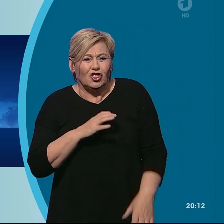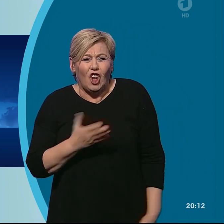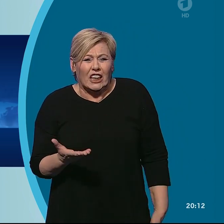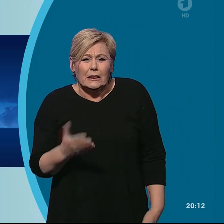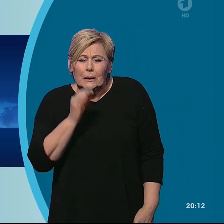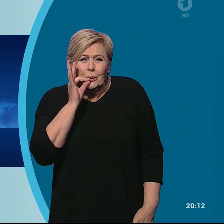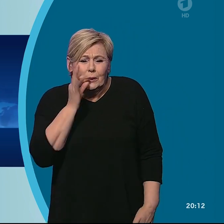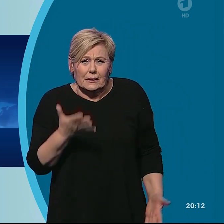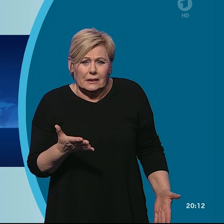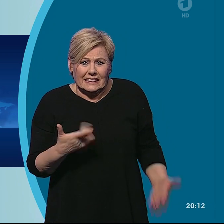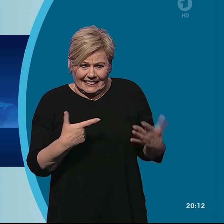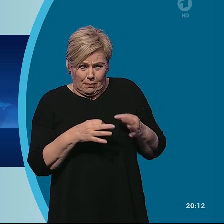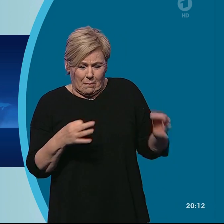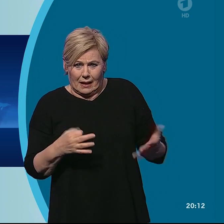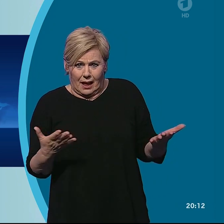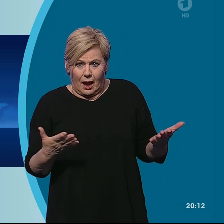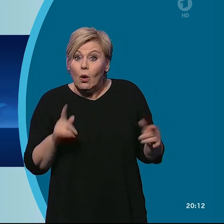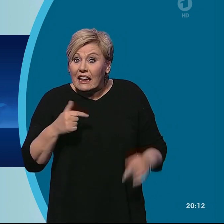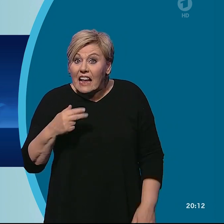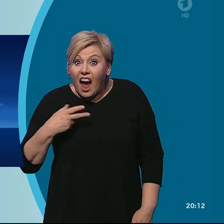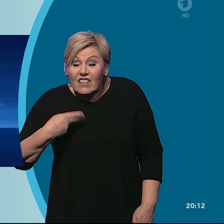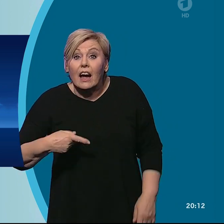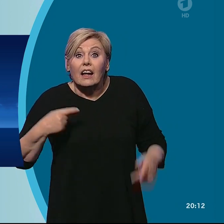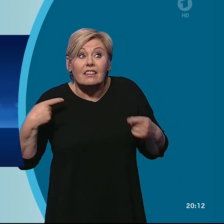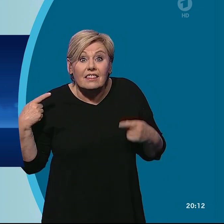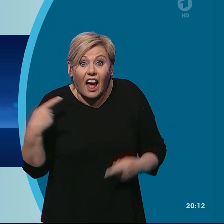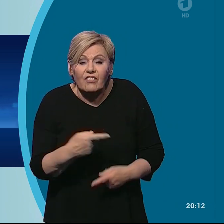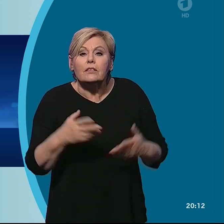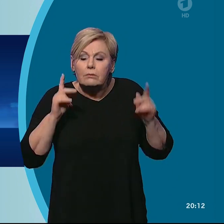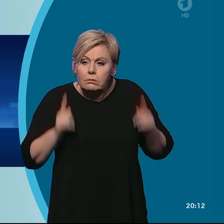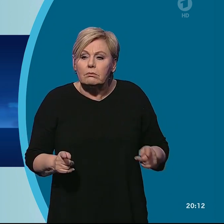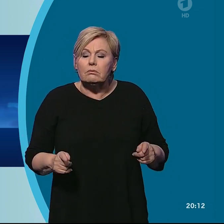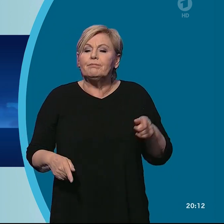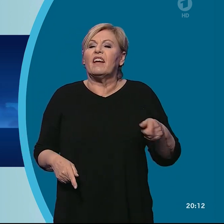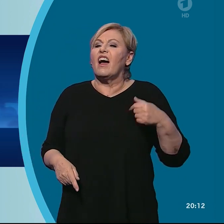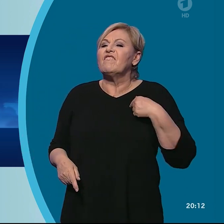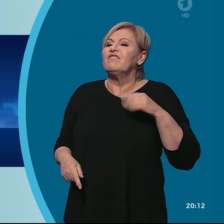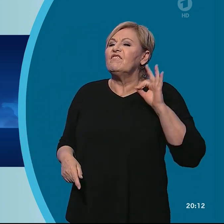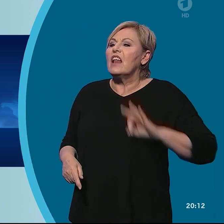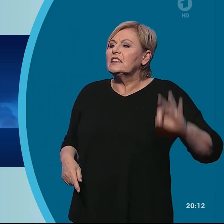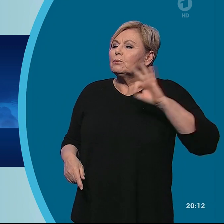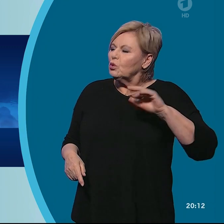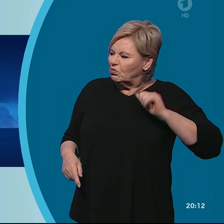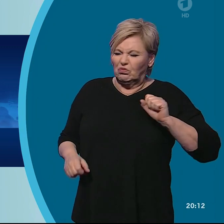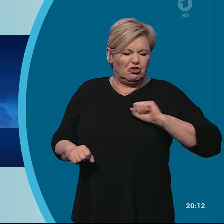7 Meter. Und wenn der THW trifft, dann hat die SG aus Flensburg immer eine schnelle Antwort parat.